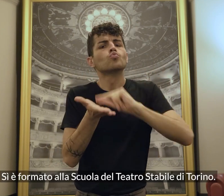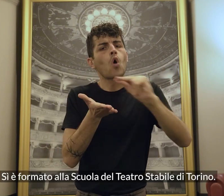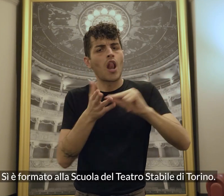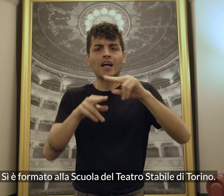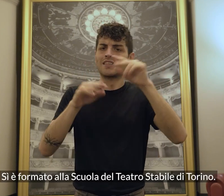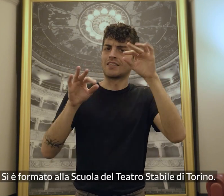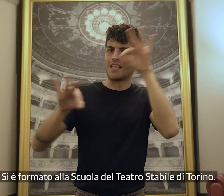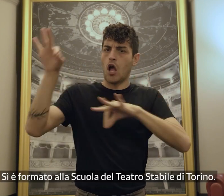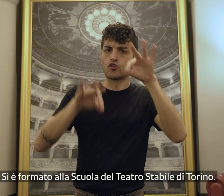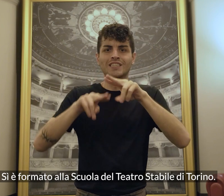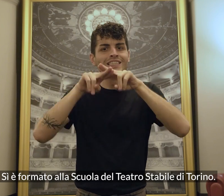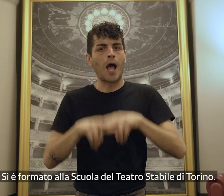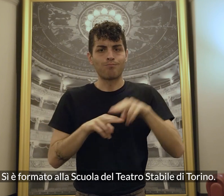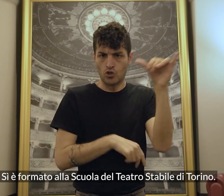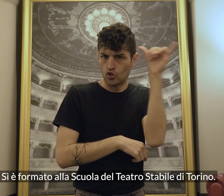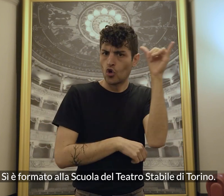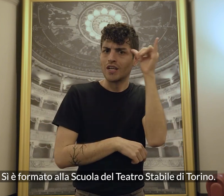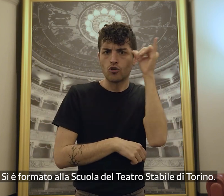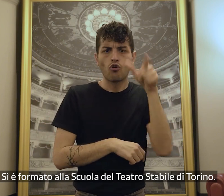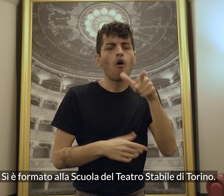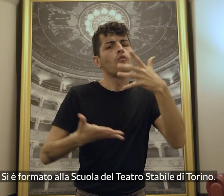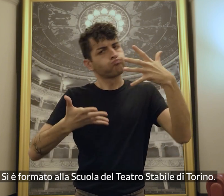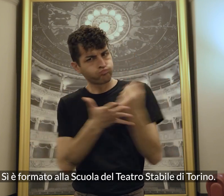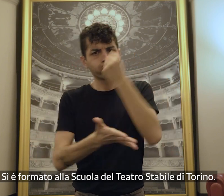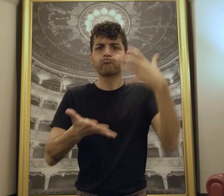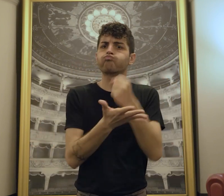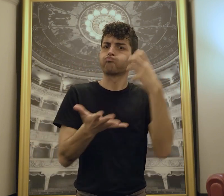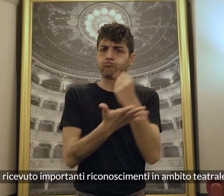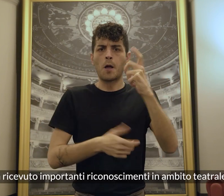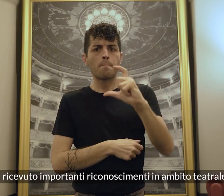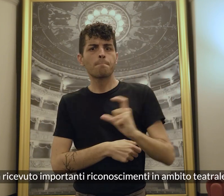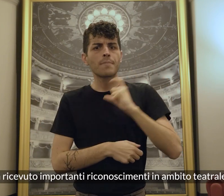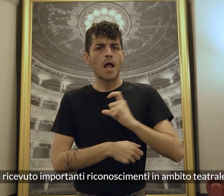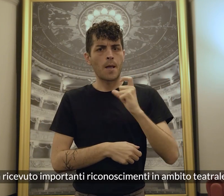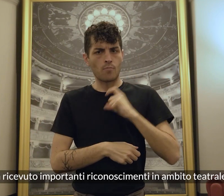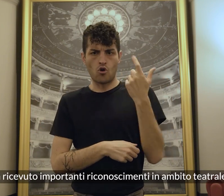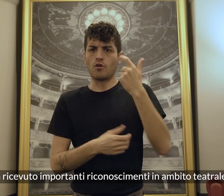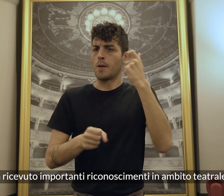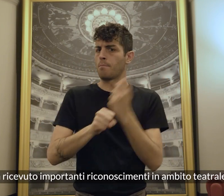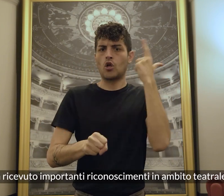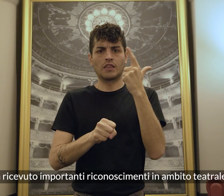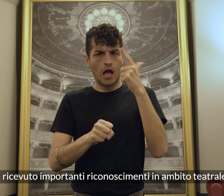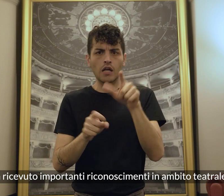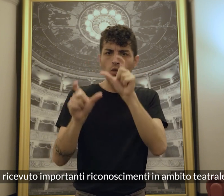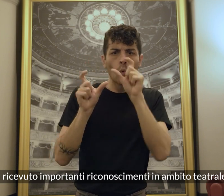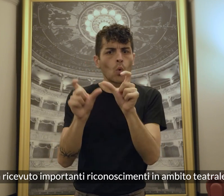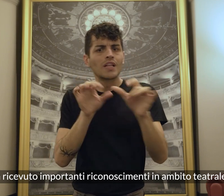alla Scuola del Teatro Stabile di Torino. Ha ricevuto importanti riconoscimenti in ambito